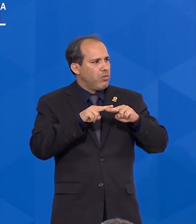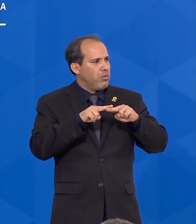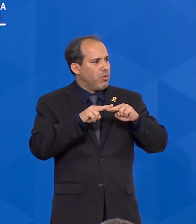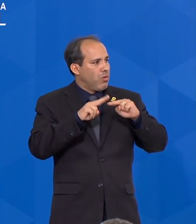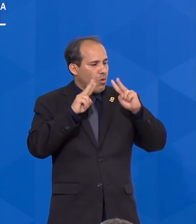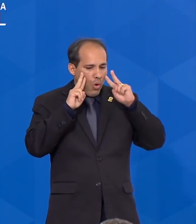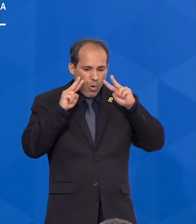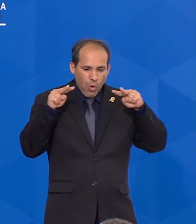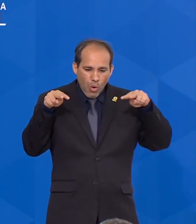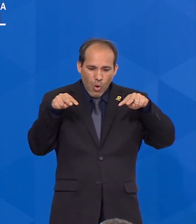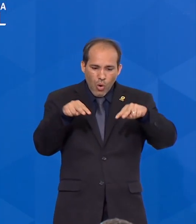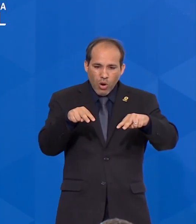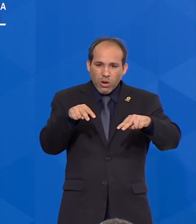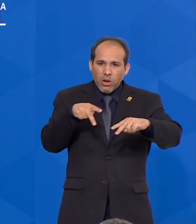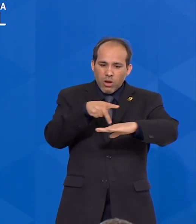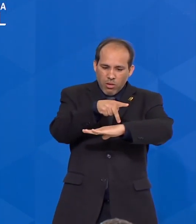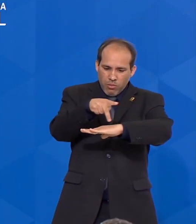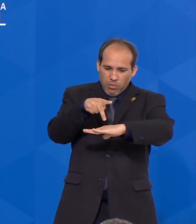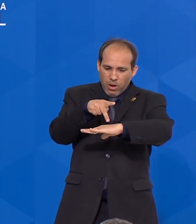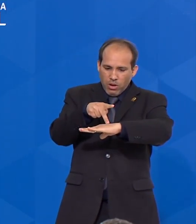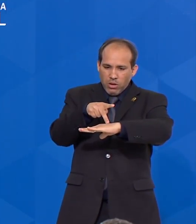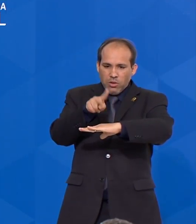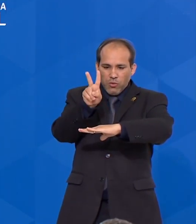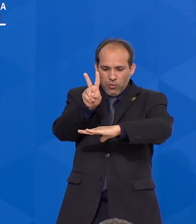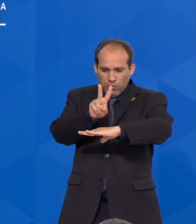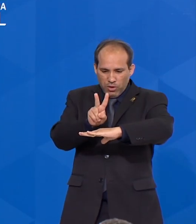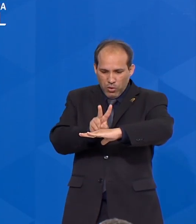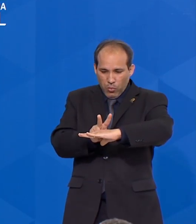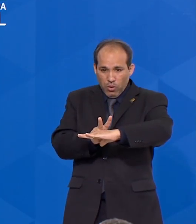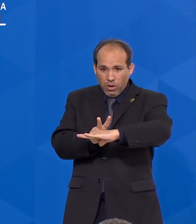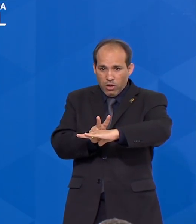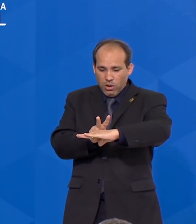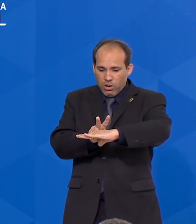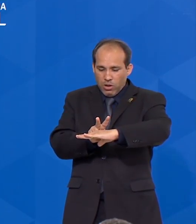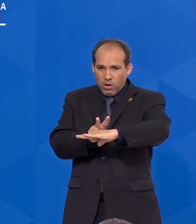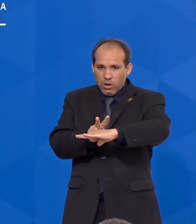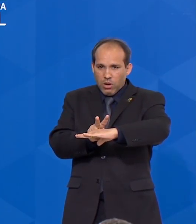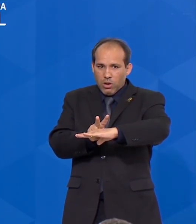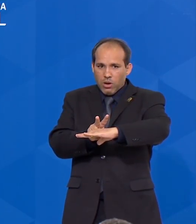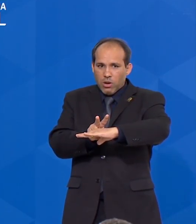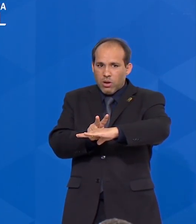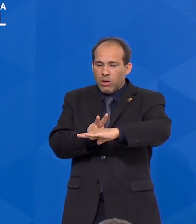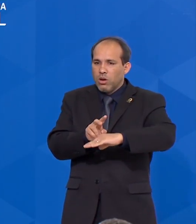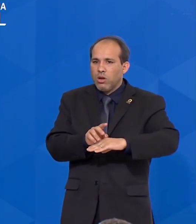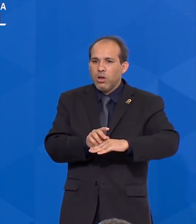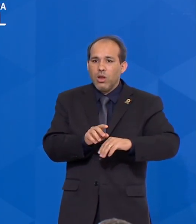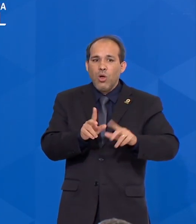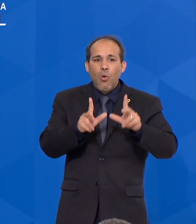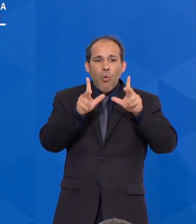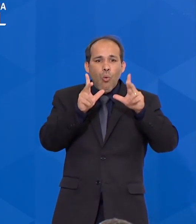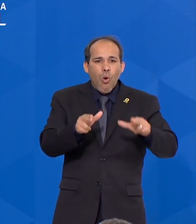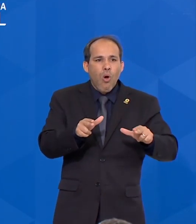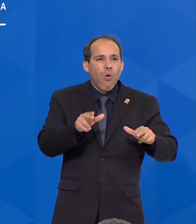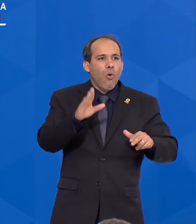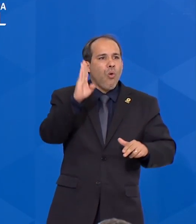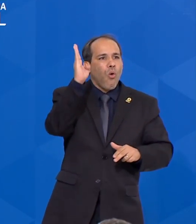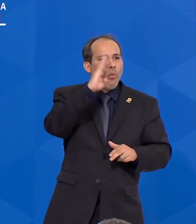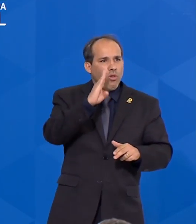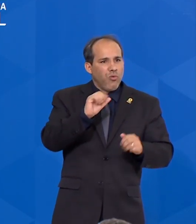para a nação venezuelana, como o Brasil está fazendo,